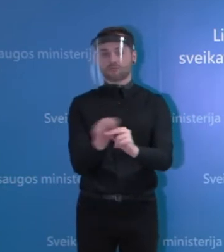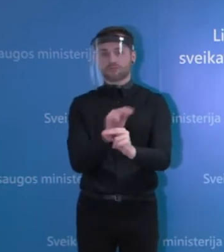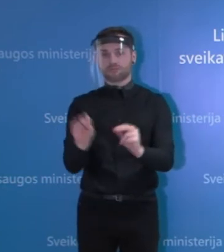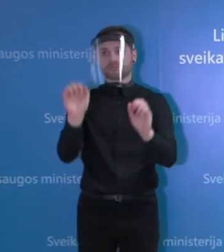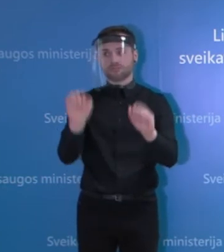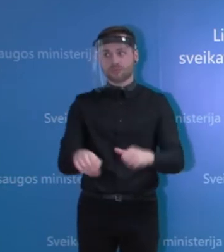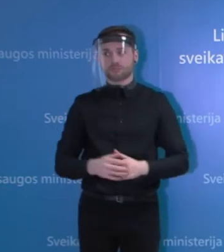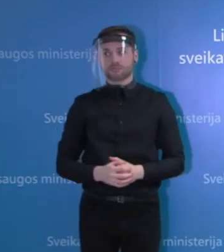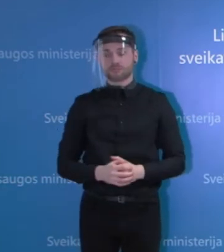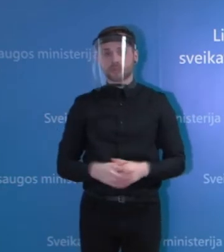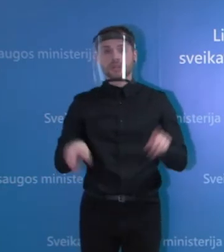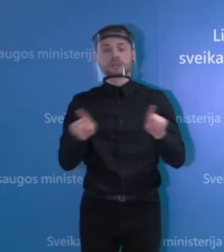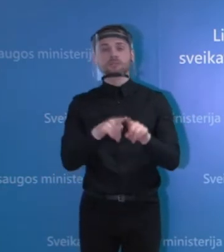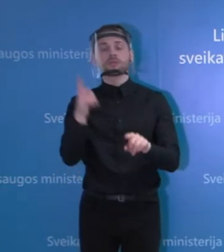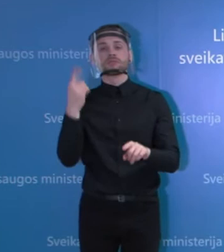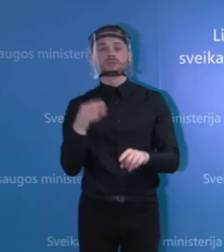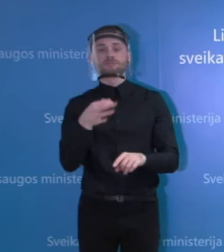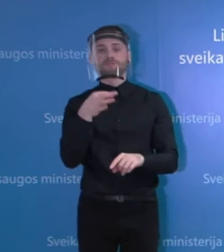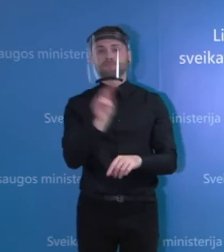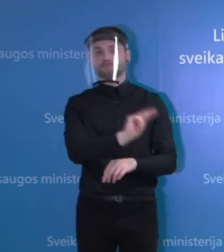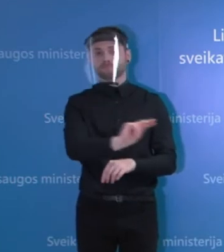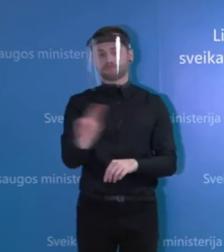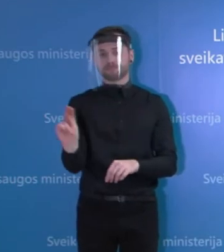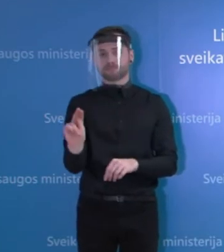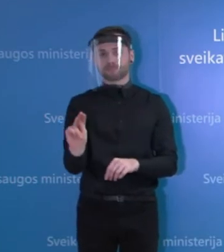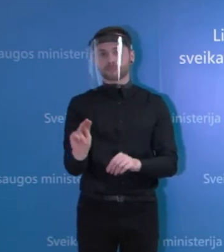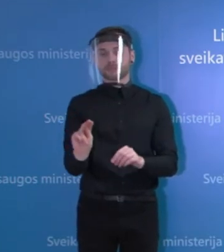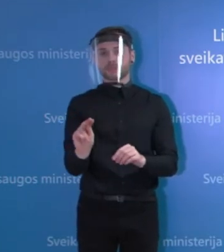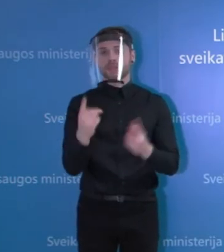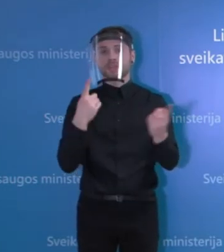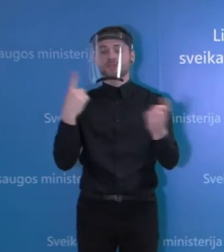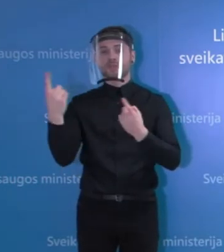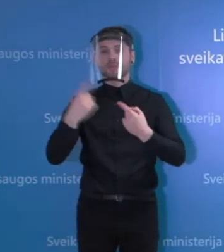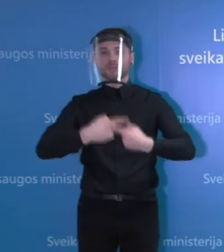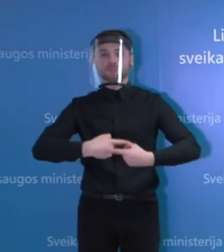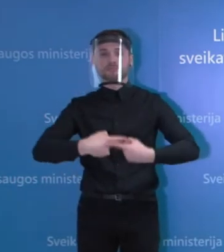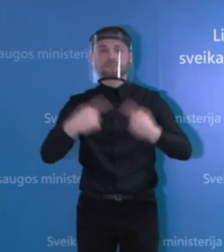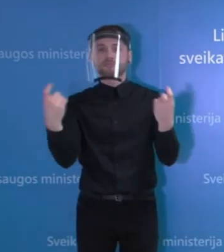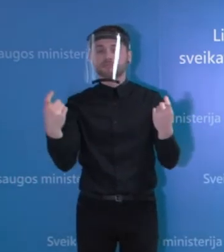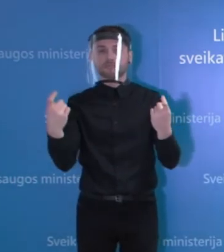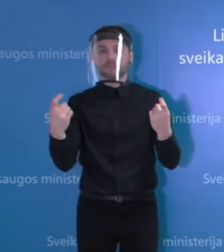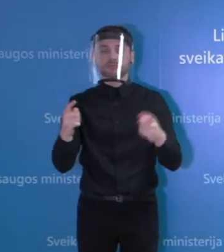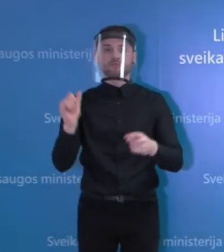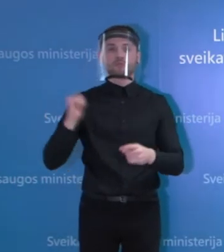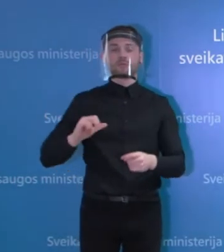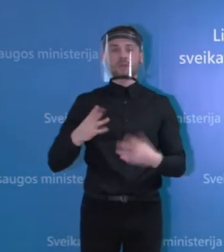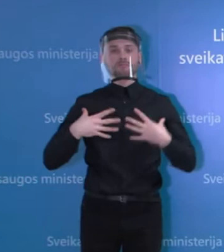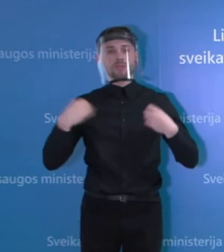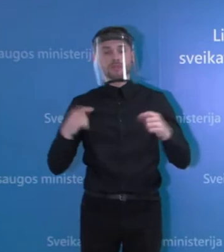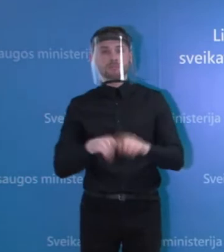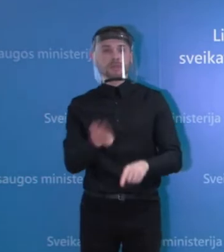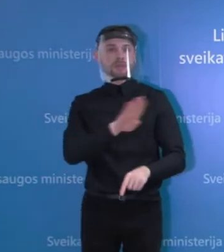pat reikia pasakyti, kad šį įstaigą neteikia nustatytą tvarką informacijos apie susirgusius ar mirusius asmenis.